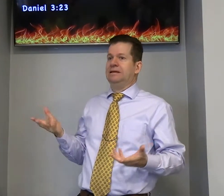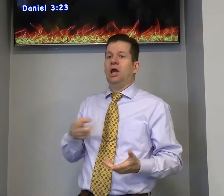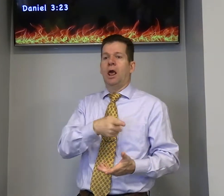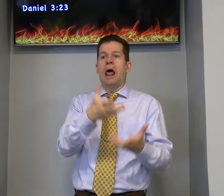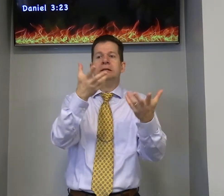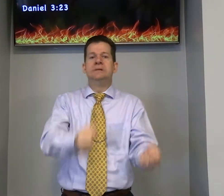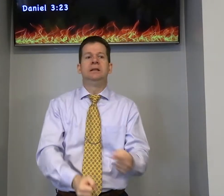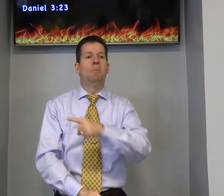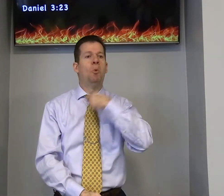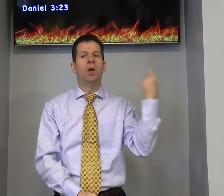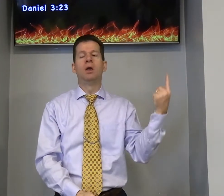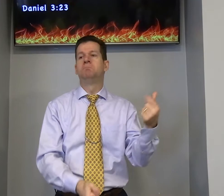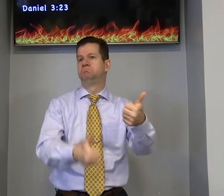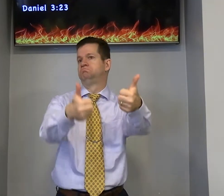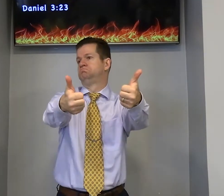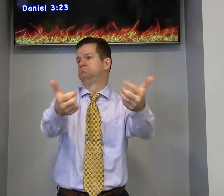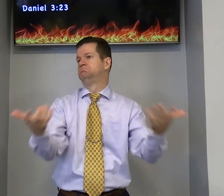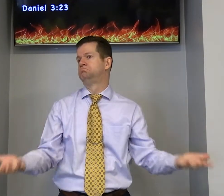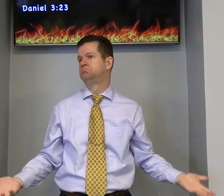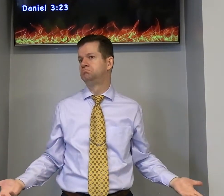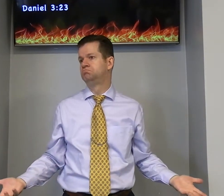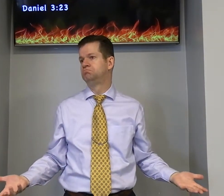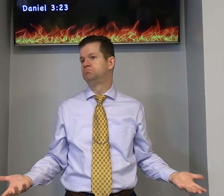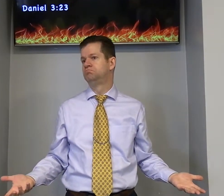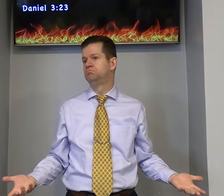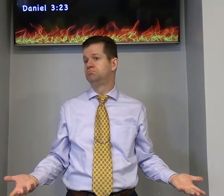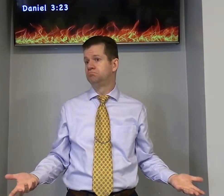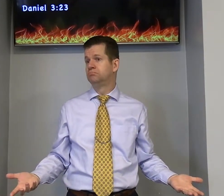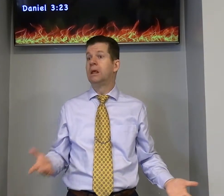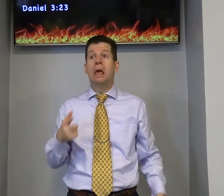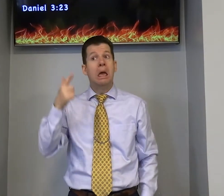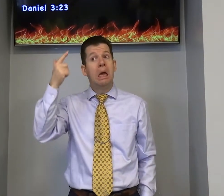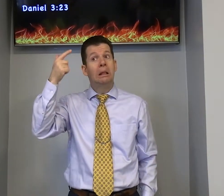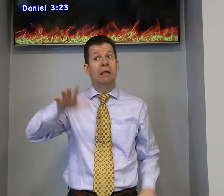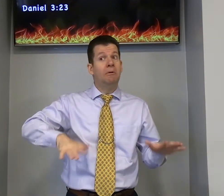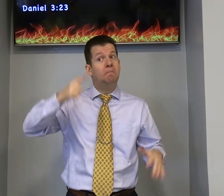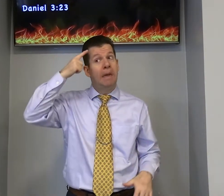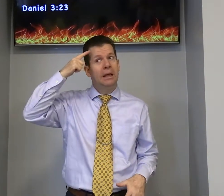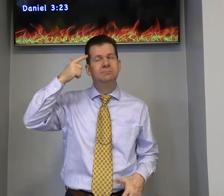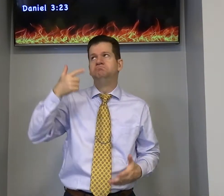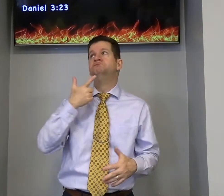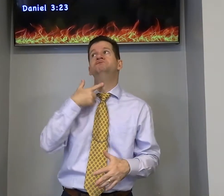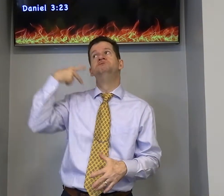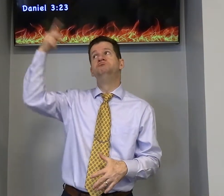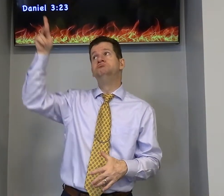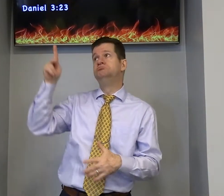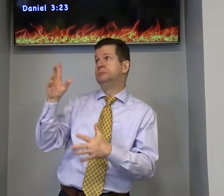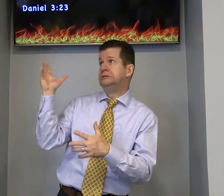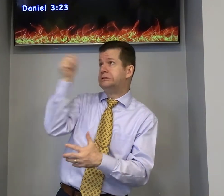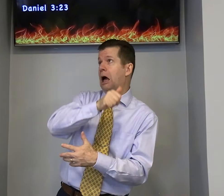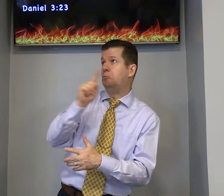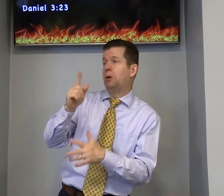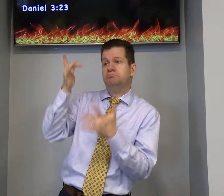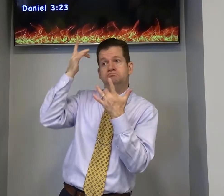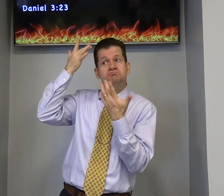eles não sabiam que Deus ia salvar sua vida pensou que ia morrer talvez pense a vontade de Deus